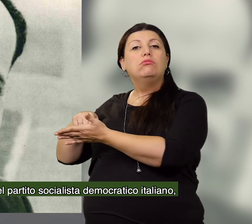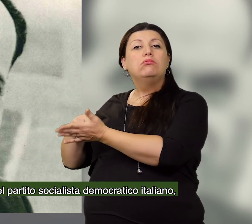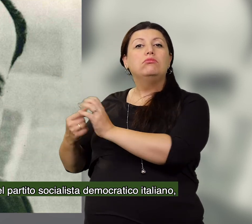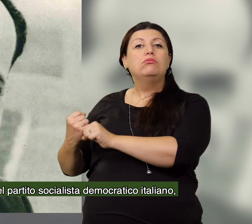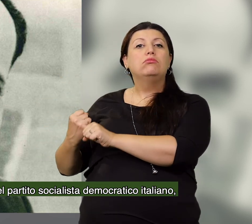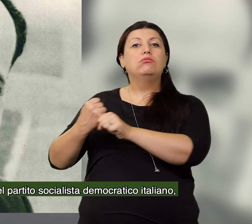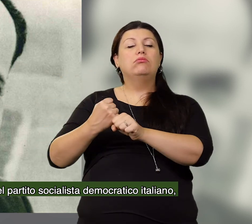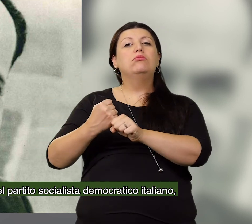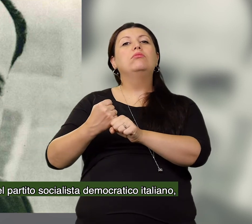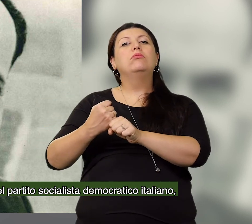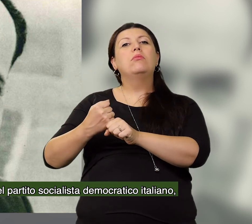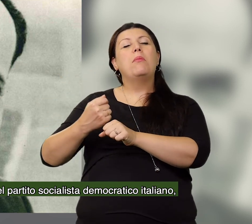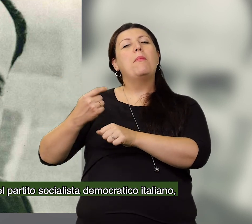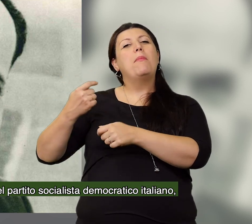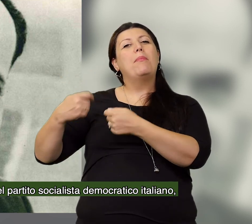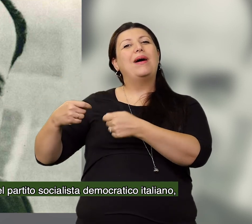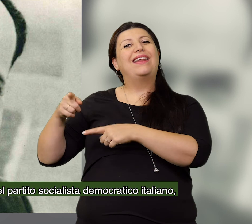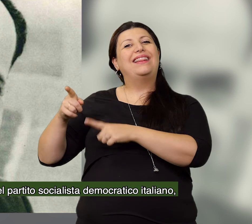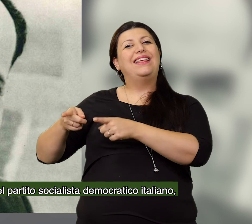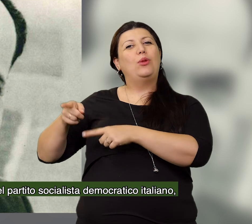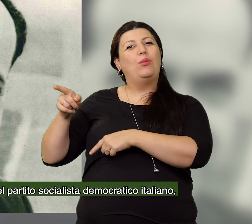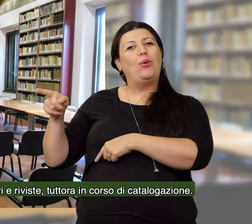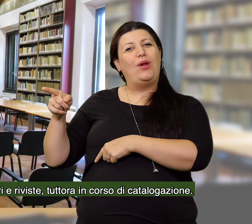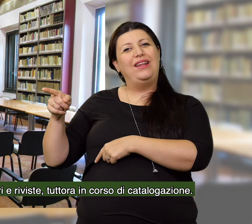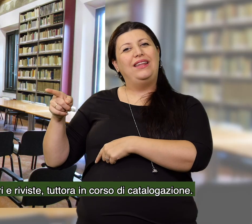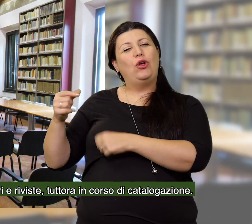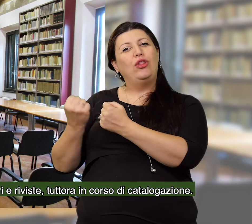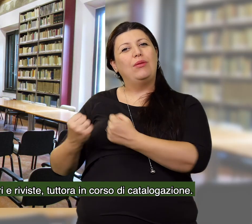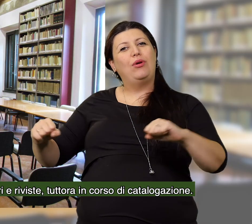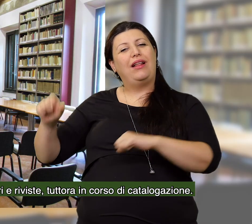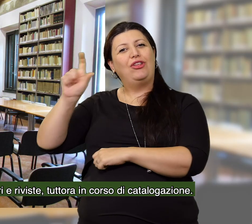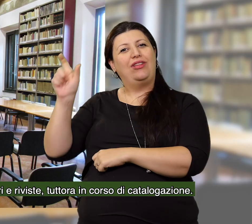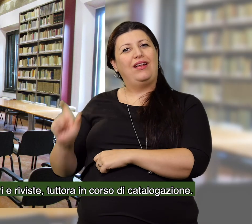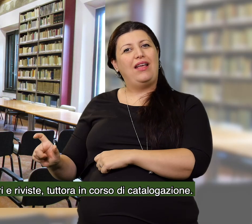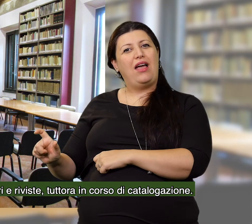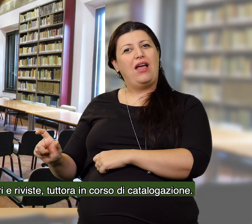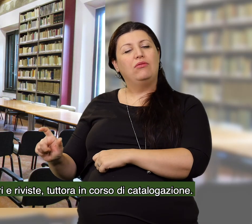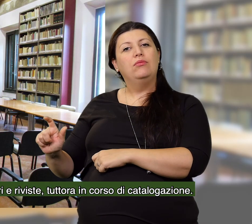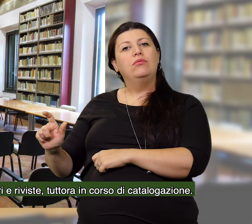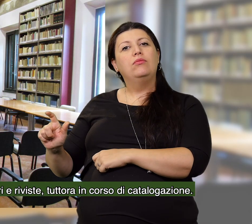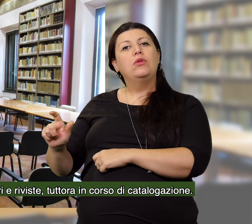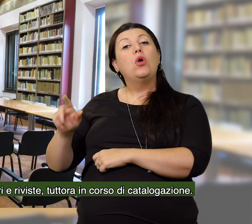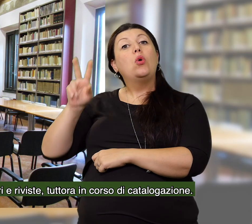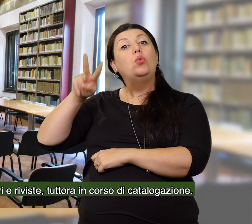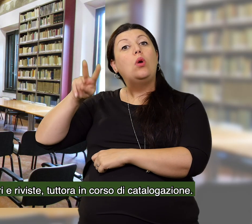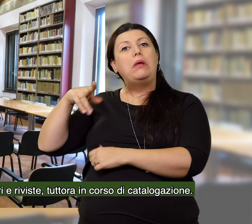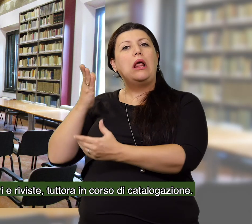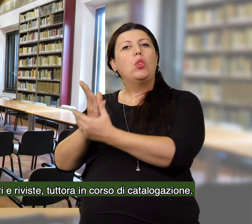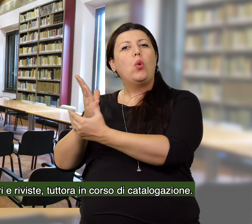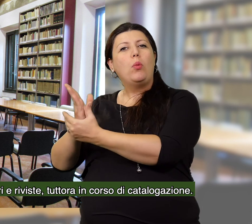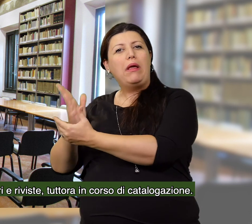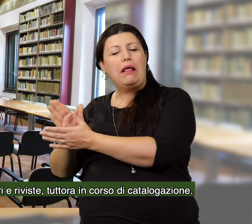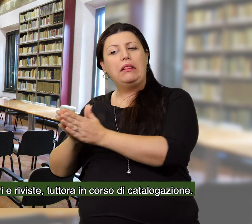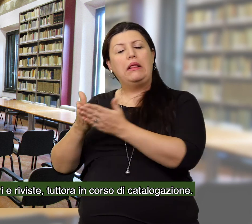Socialista Democratico Italiano, consta di oltre 9000 documenti, fra